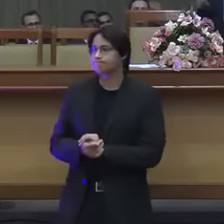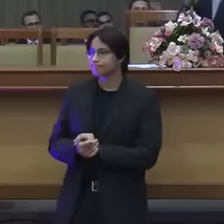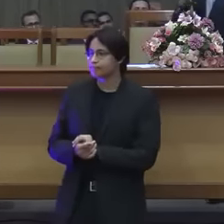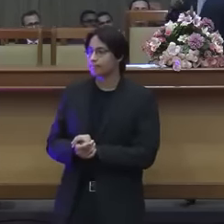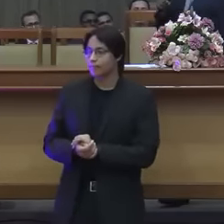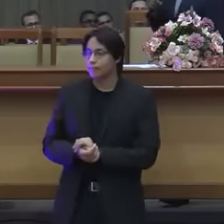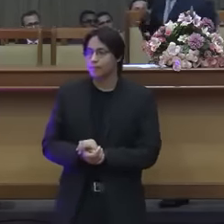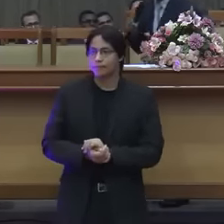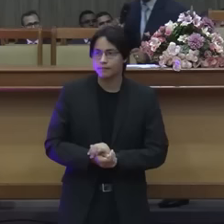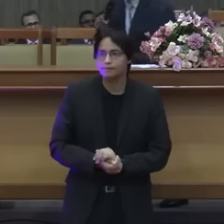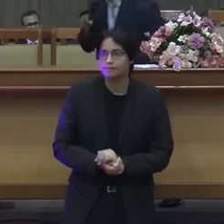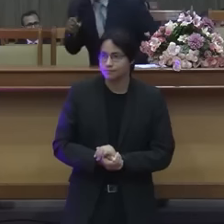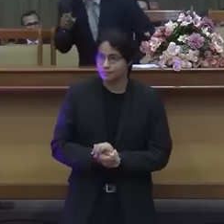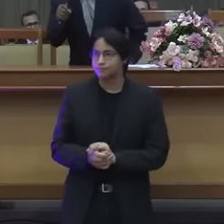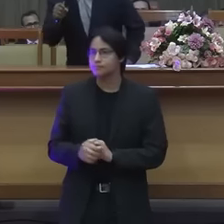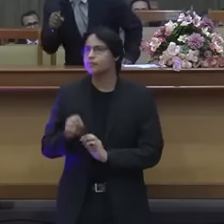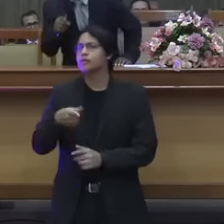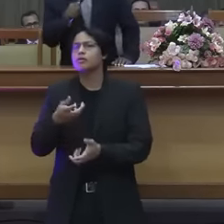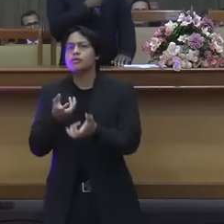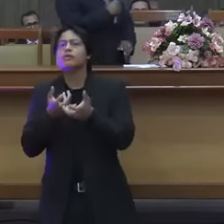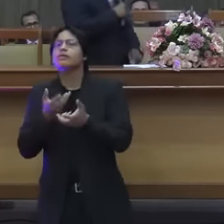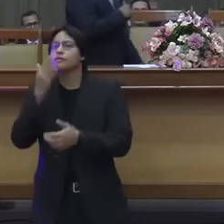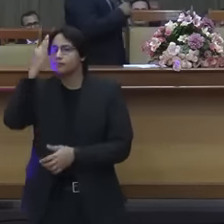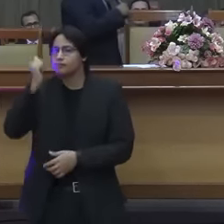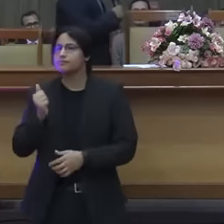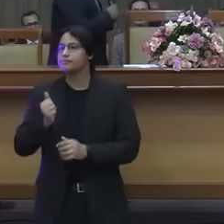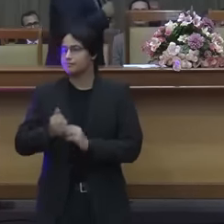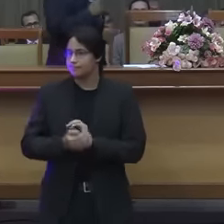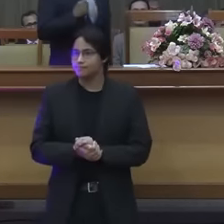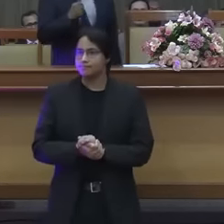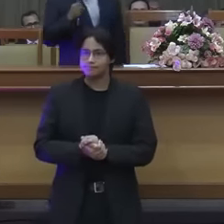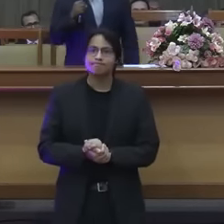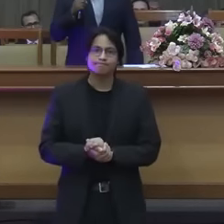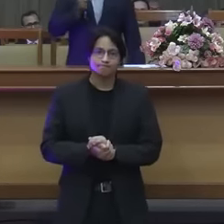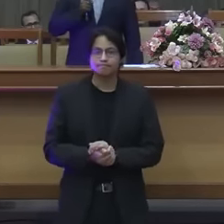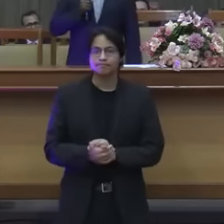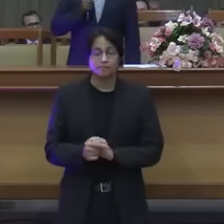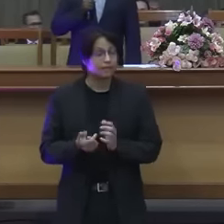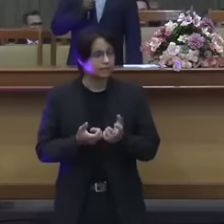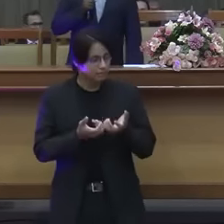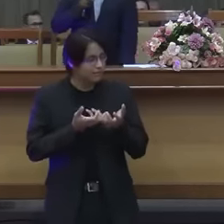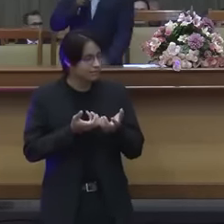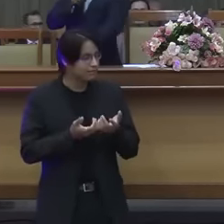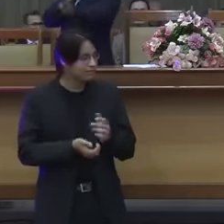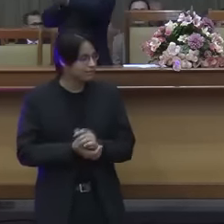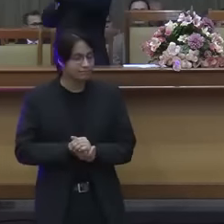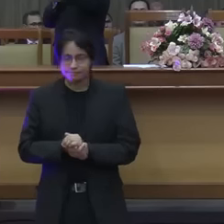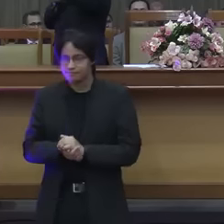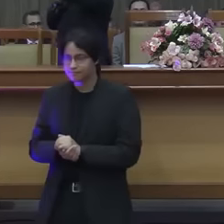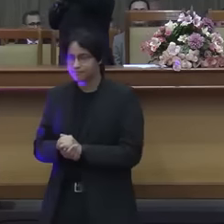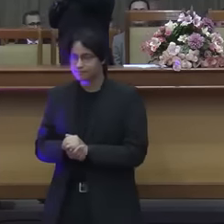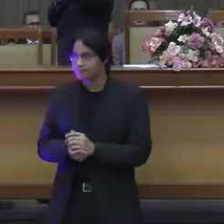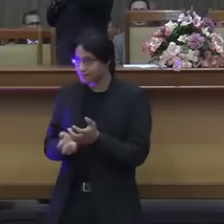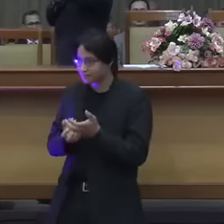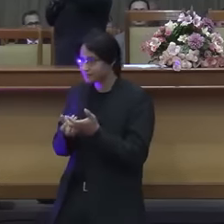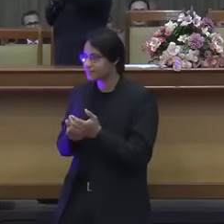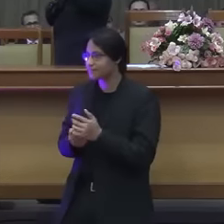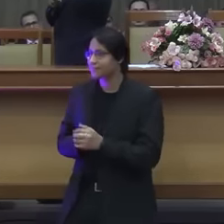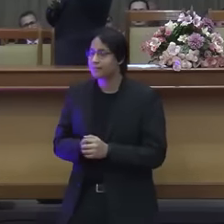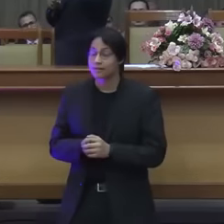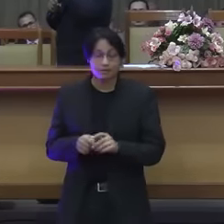entendimento tu quer saber o segundo doutor ele disse eu quero e amarás o teu